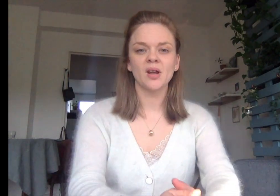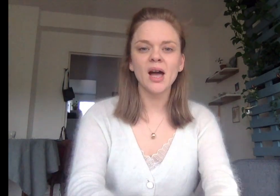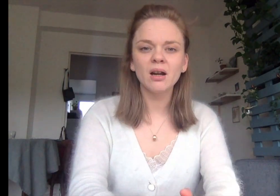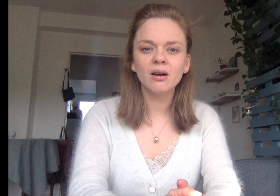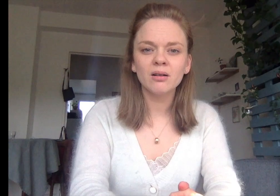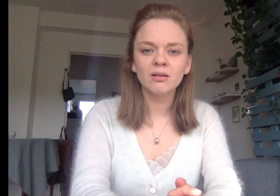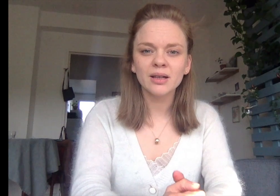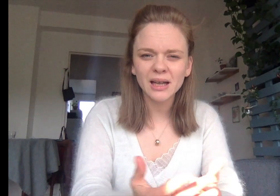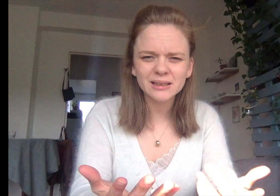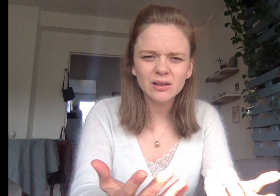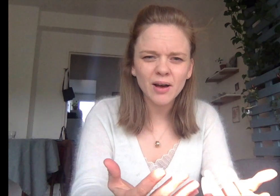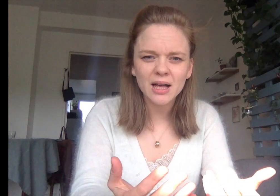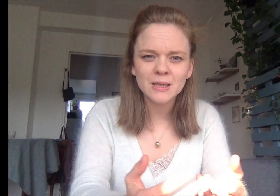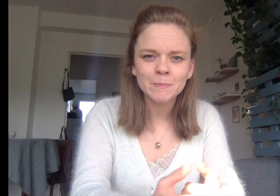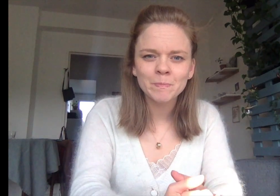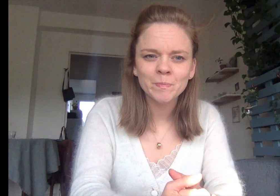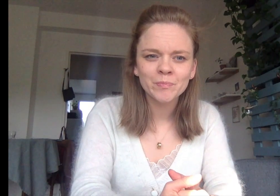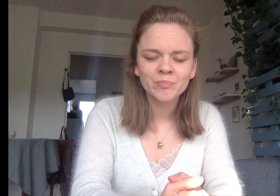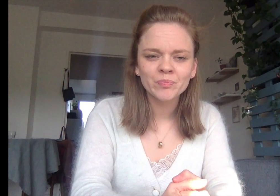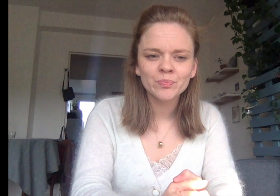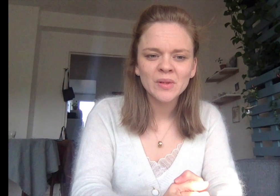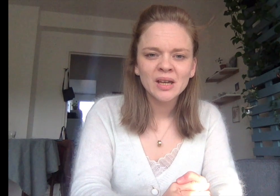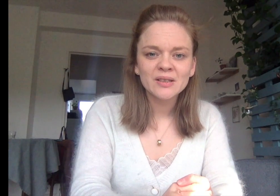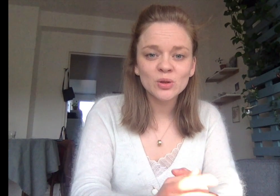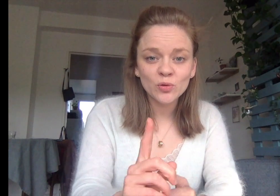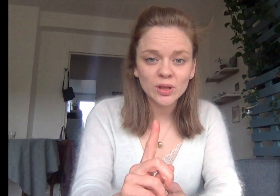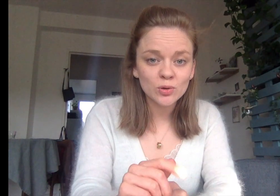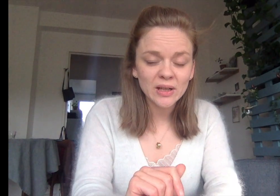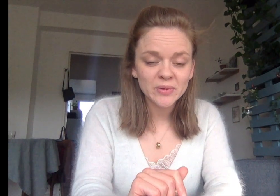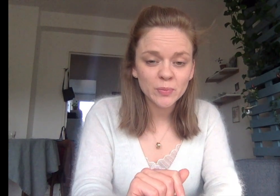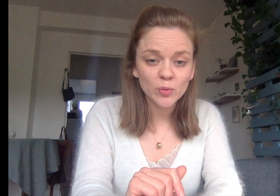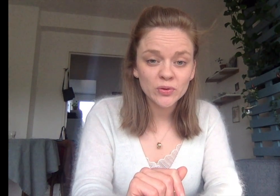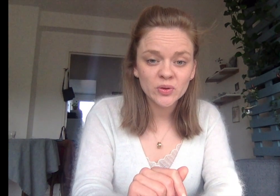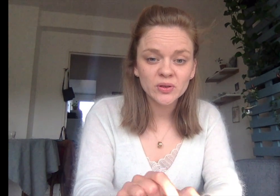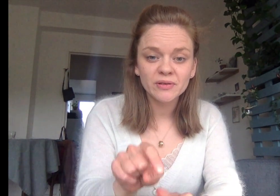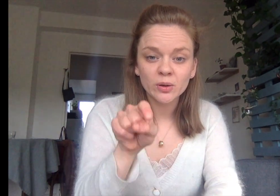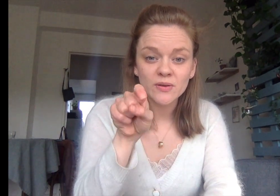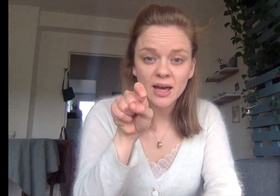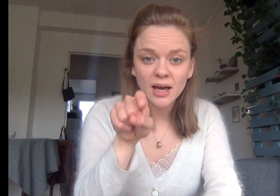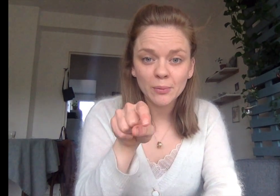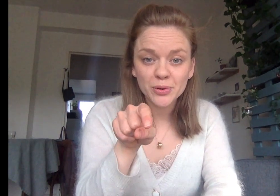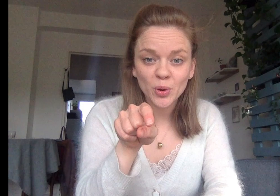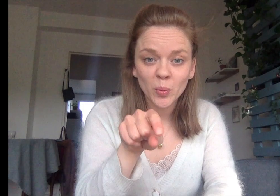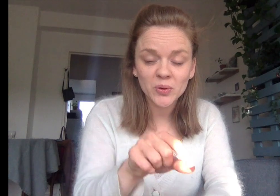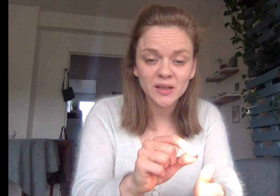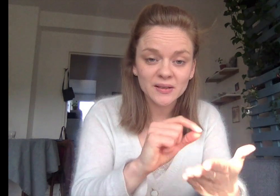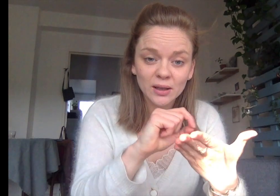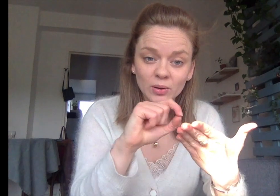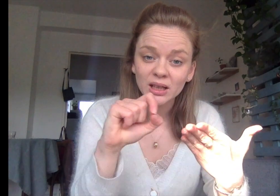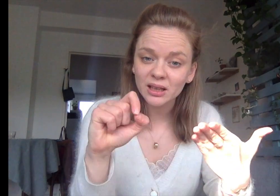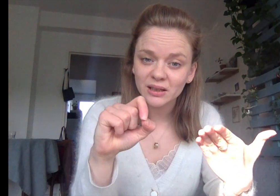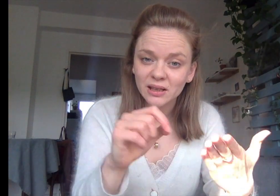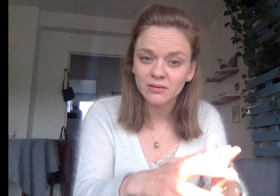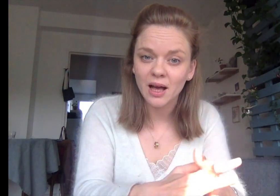Alors, quelle est cette phrase ? Si tu veux t'ajouter un petit peu plus de difficultés, appuie sur pause et essaye de l'écrire, cette phrase.